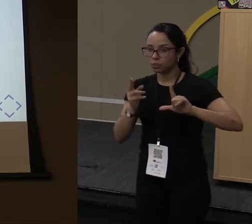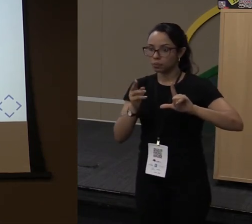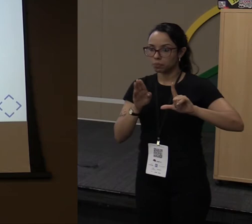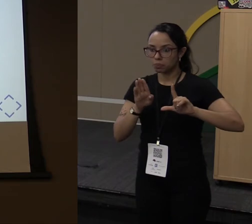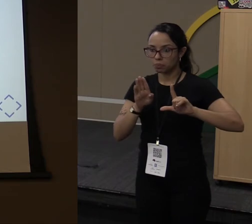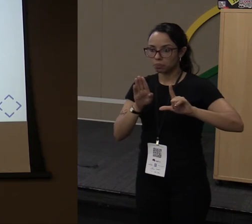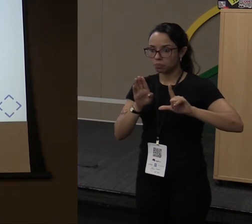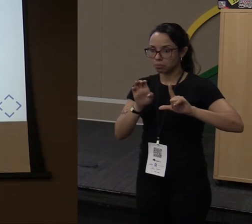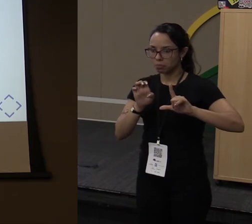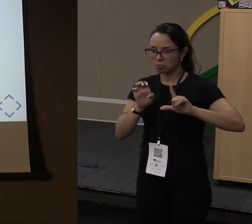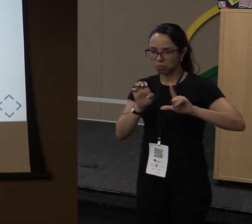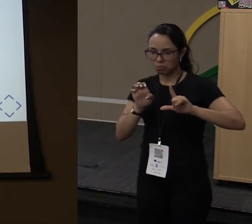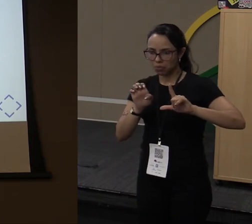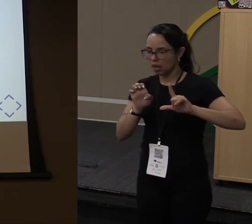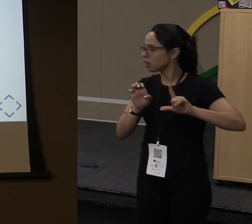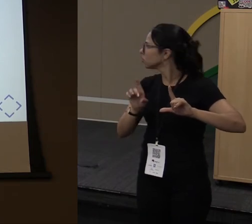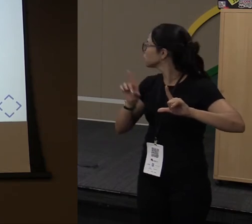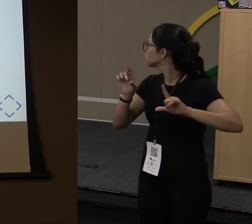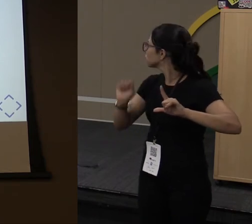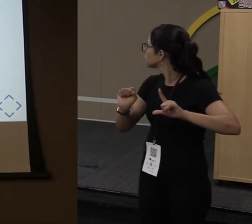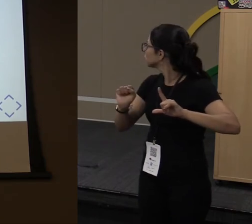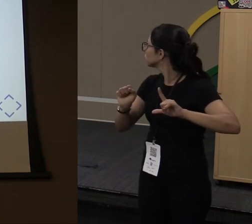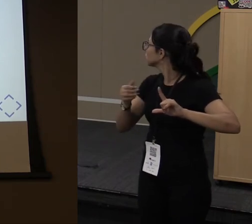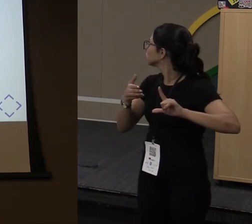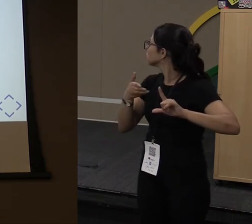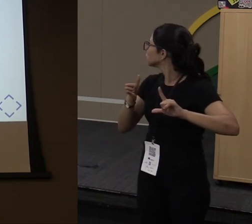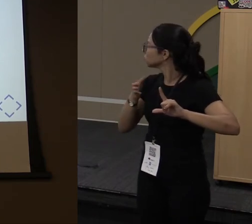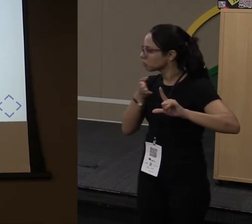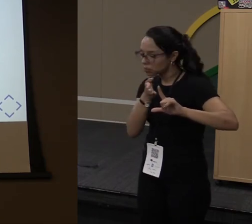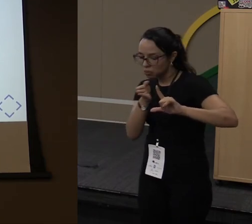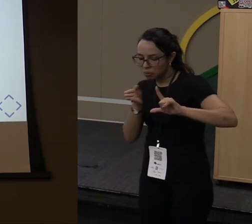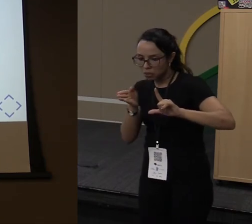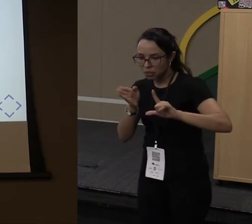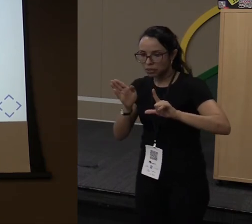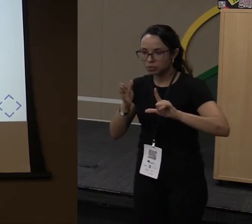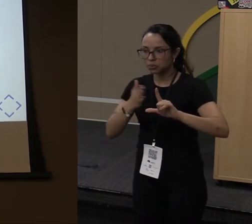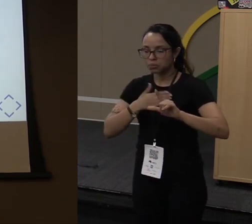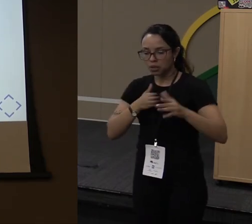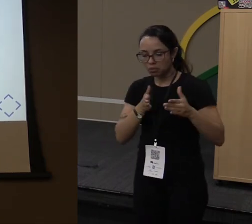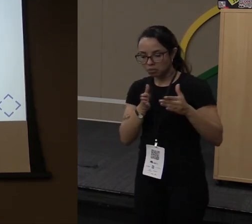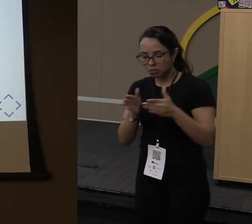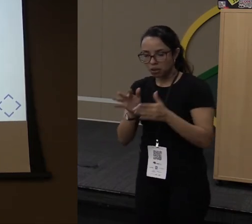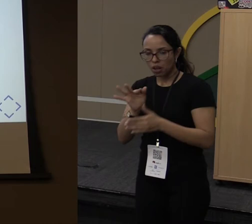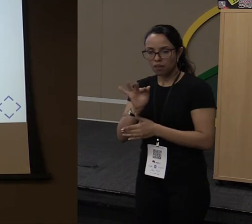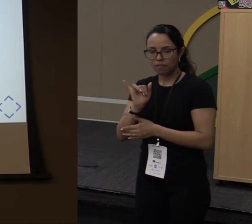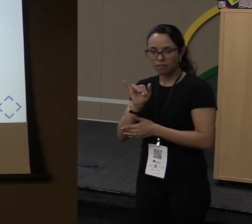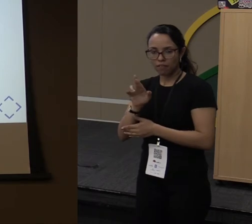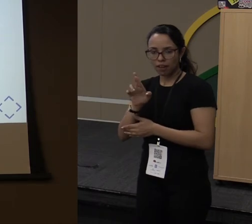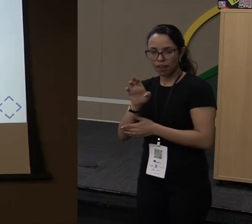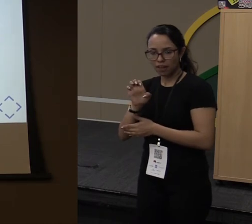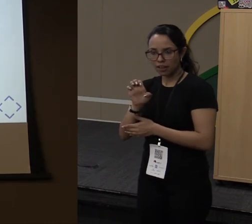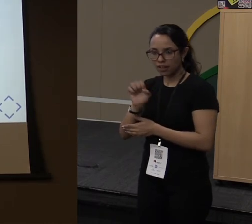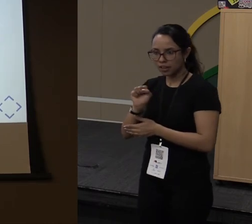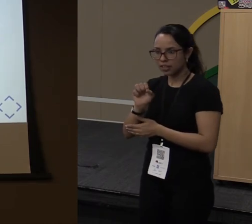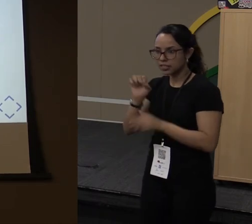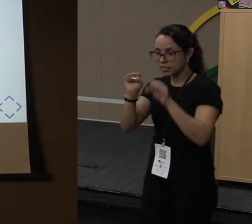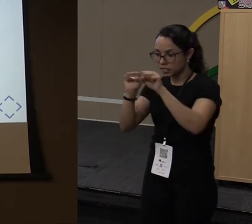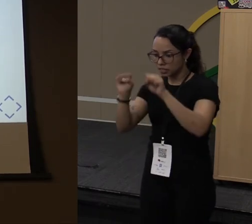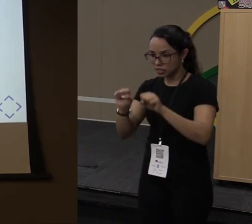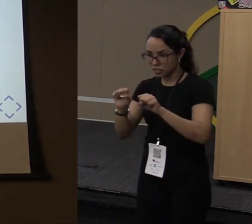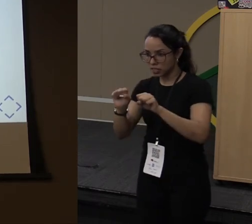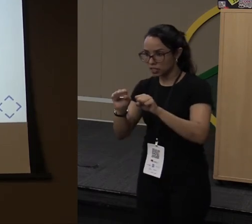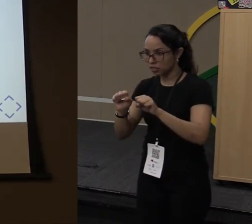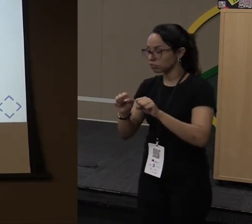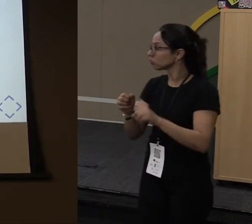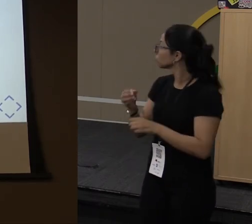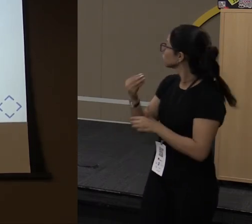um caminho do meu file system, que é uma lista de strings. Estou passando isso para o meu map.